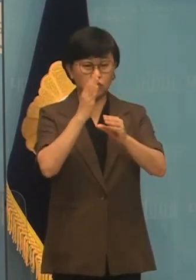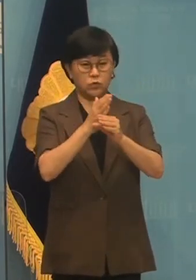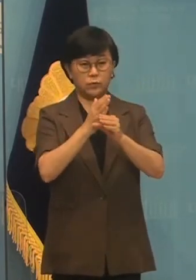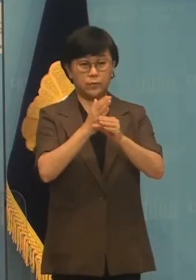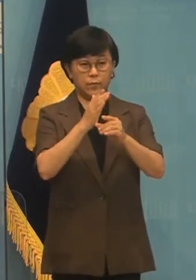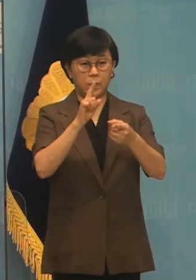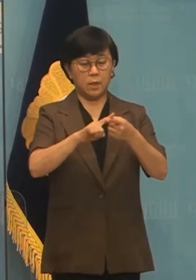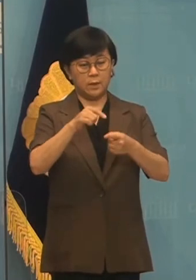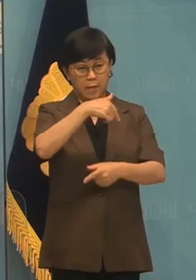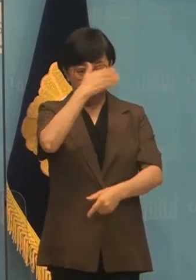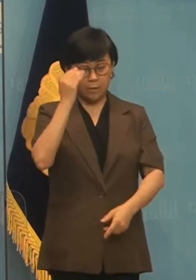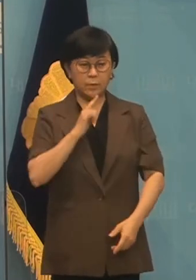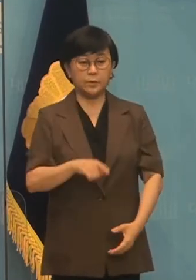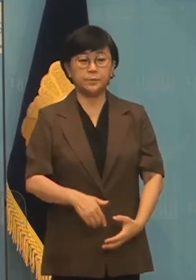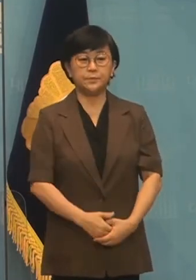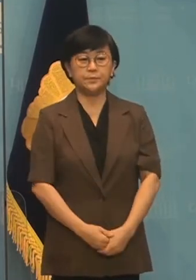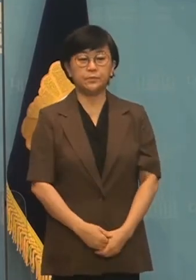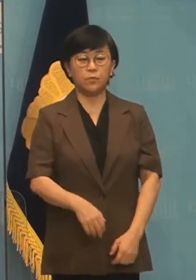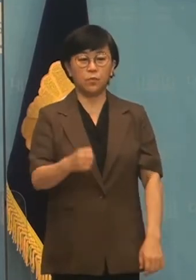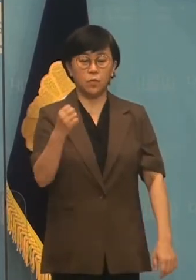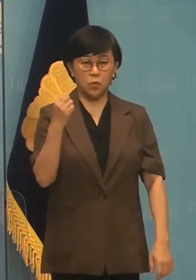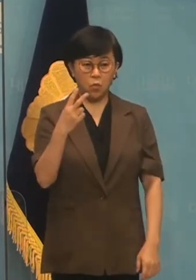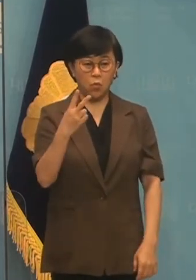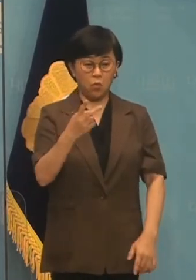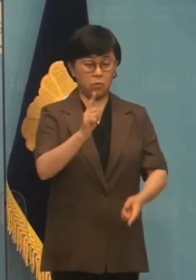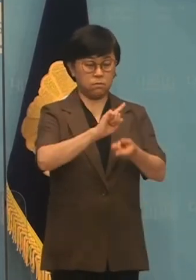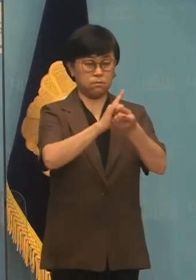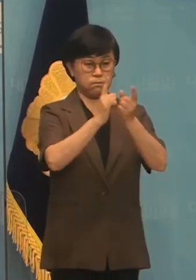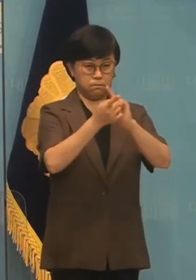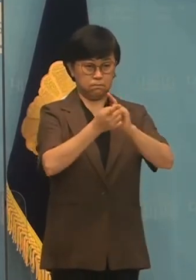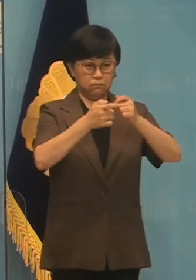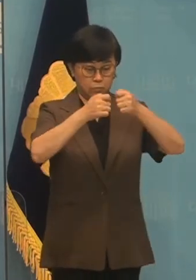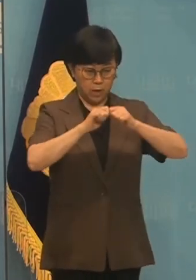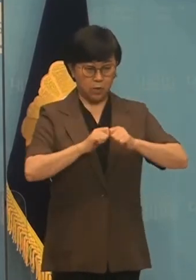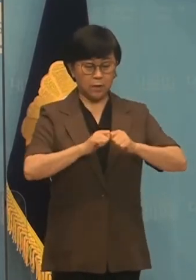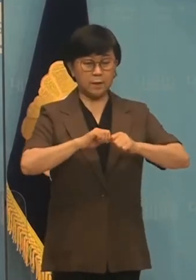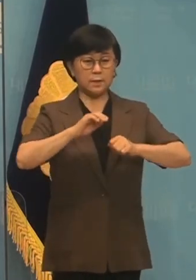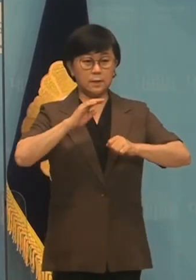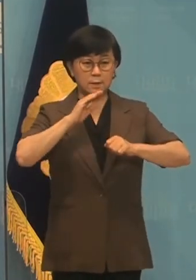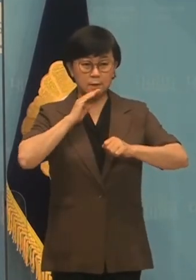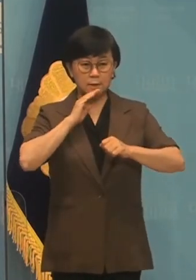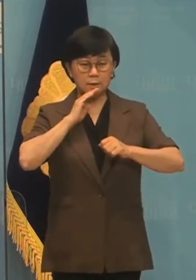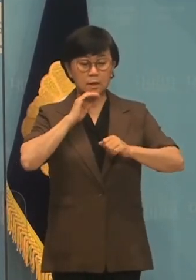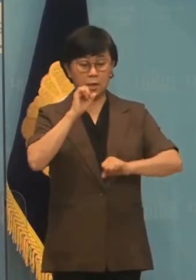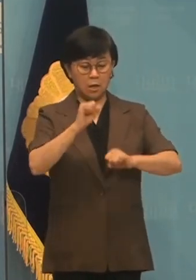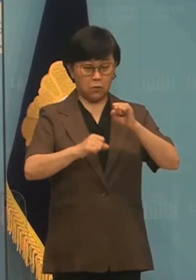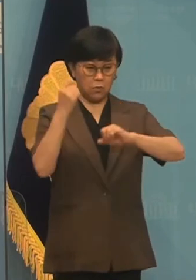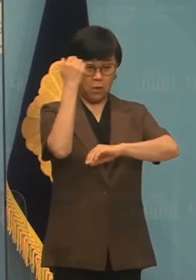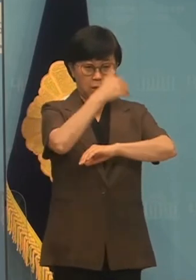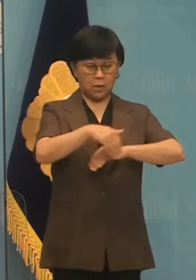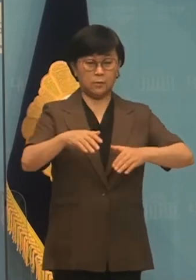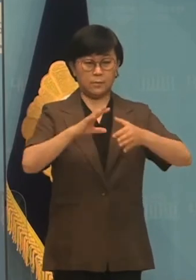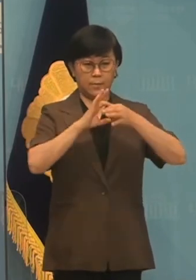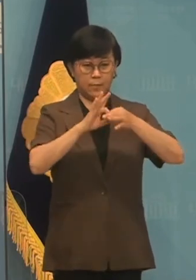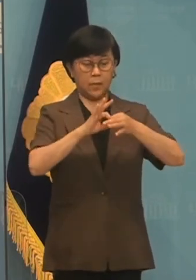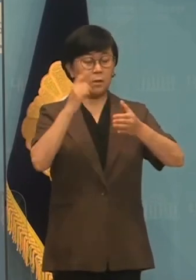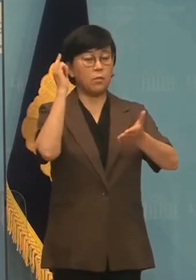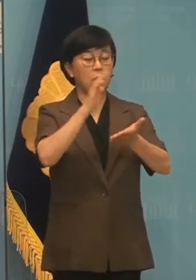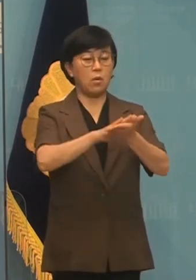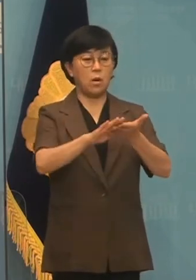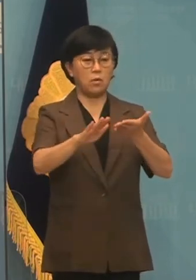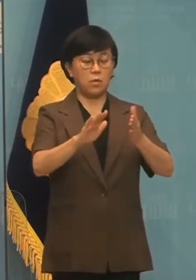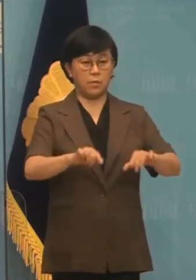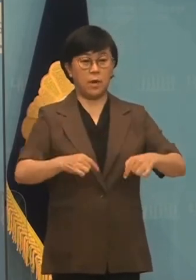점은 다행입니다. 정의당은 보다 상과 구체적이고 실질적인 행동계획을 통해 평화로